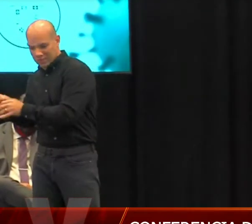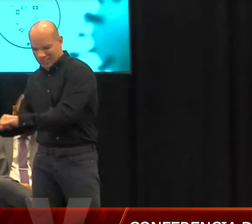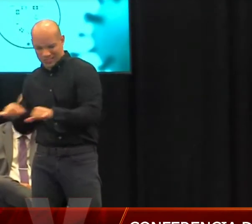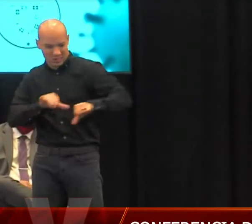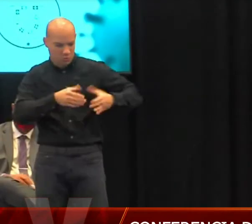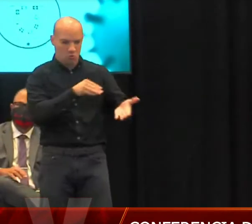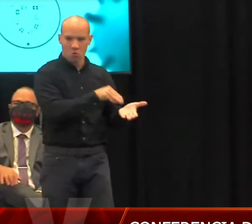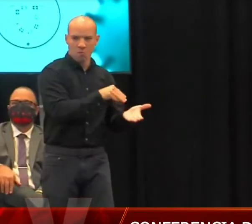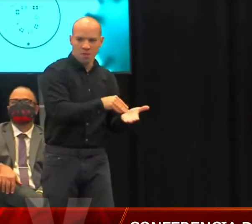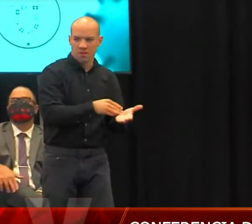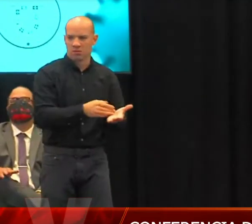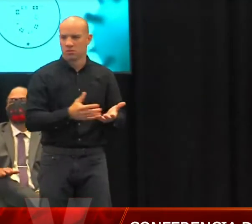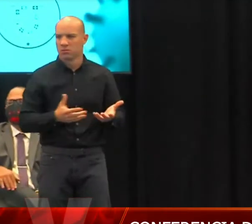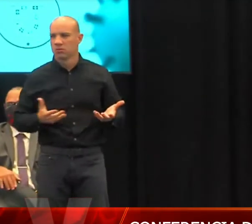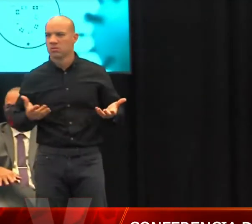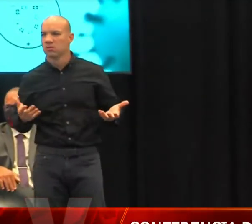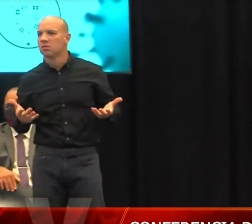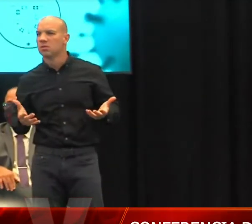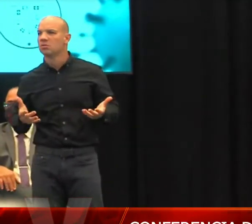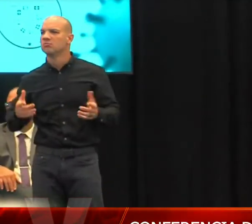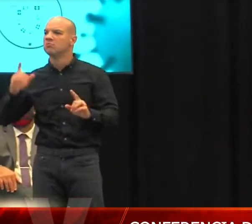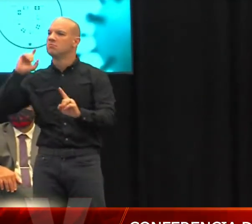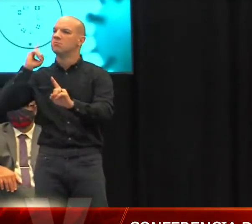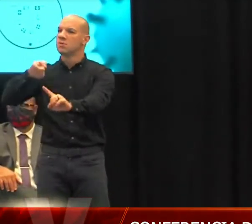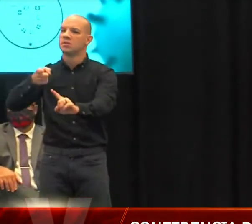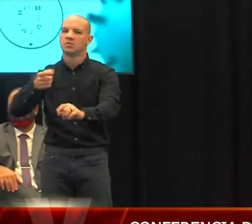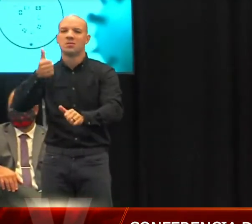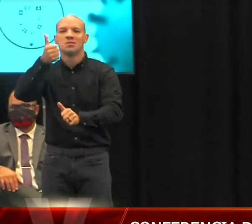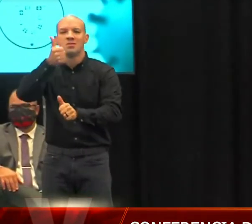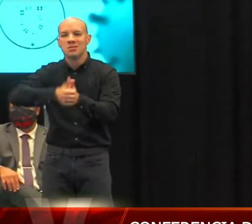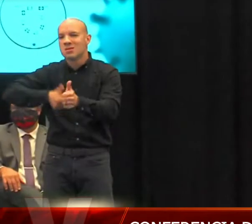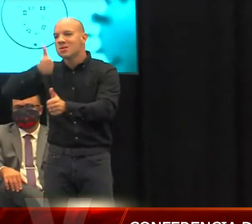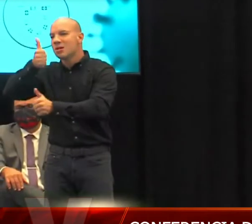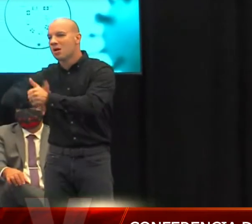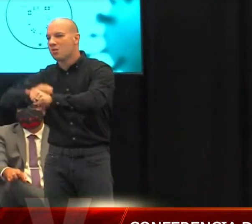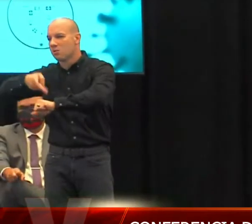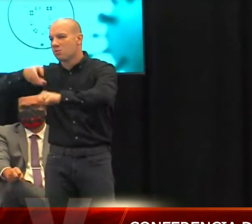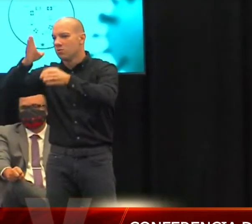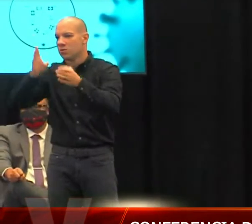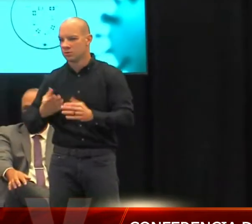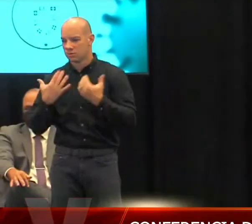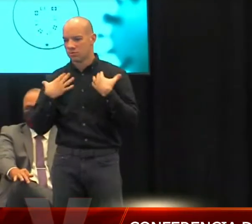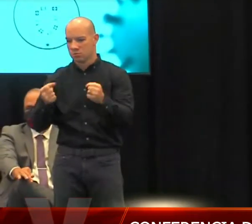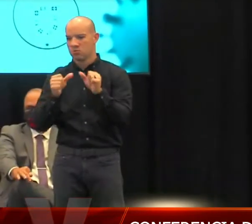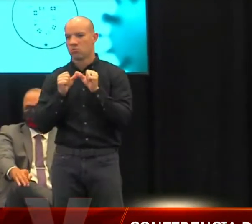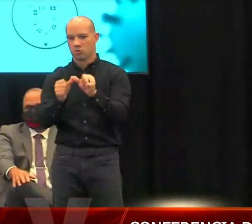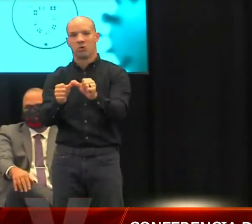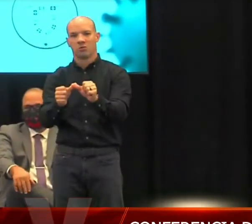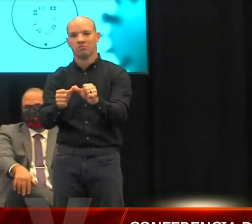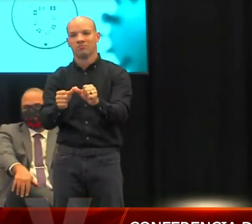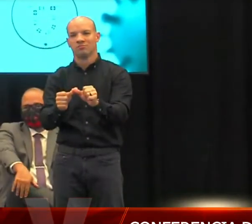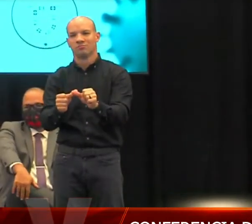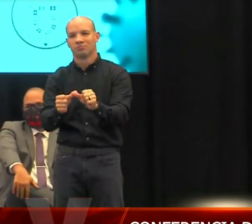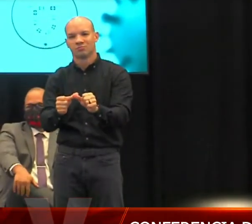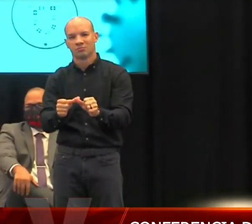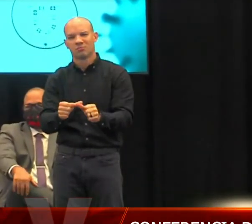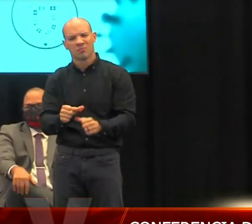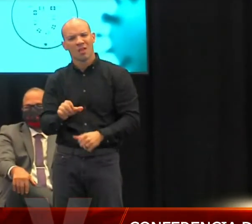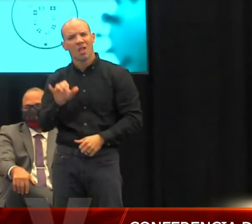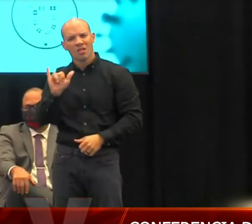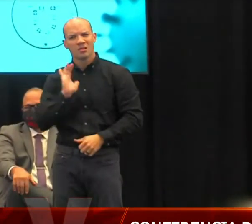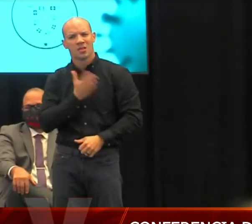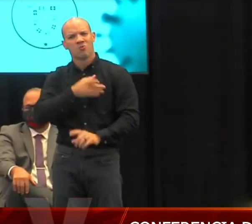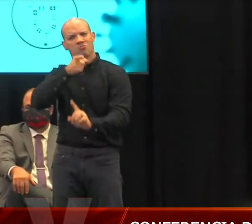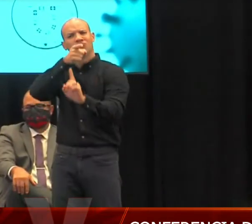garantizar la salud de cada uno y todos los puertorriqueños. Así que esa siempre fue nuestra base y es